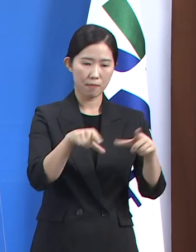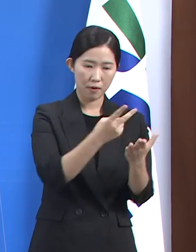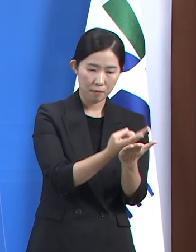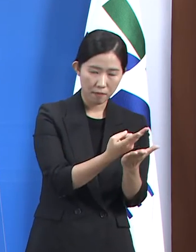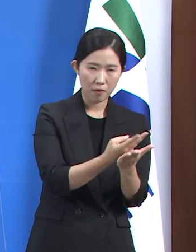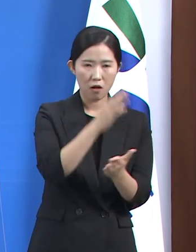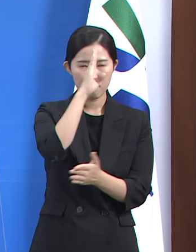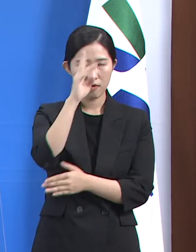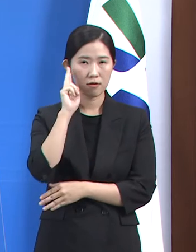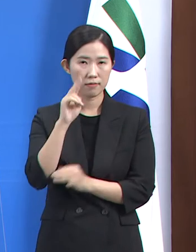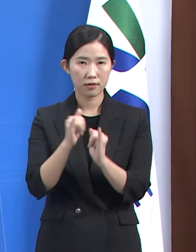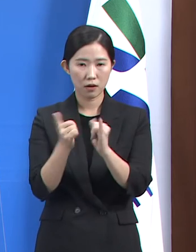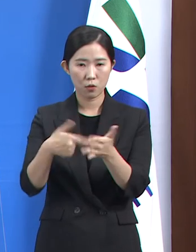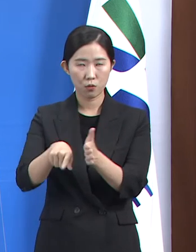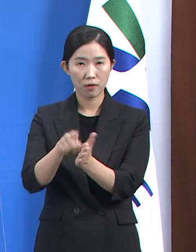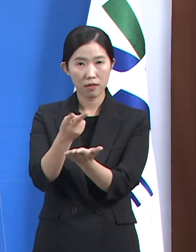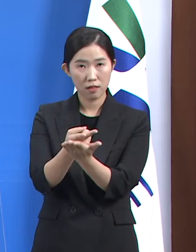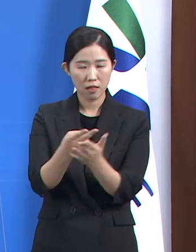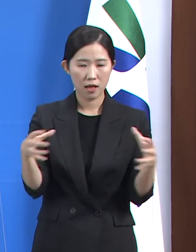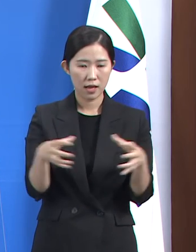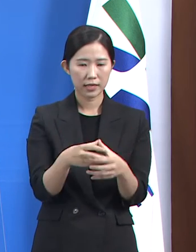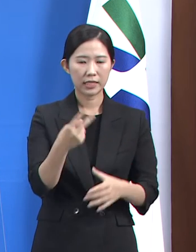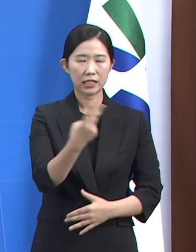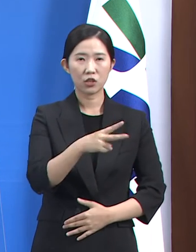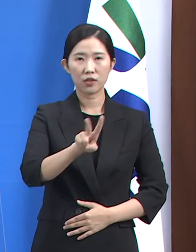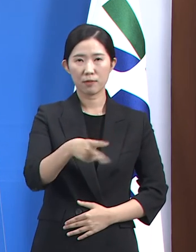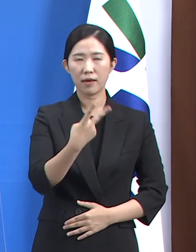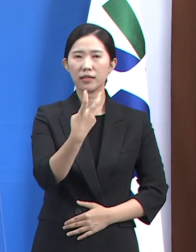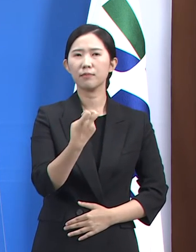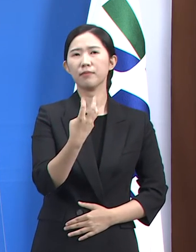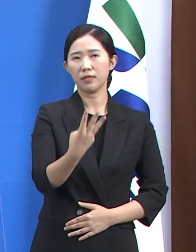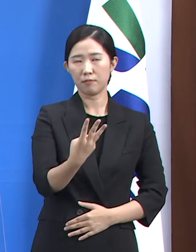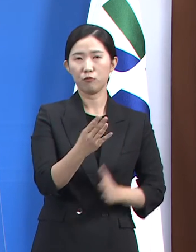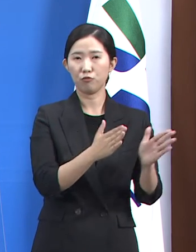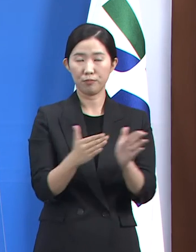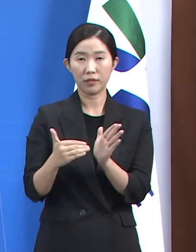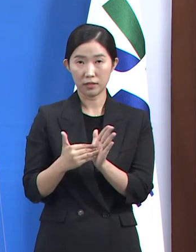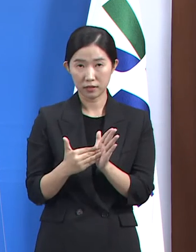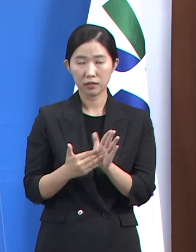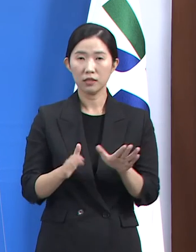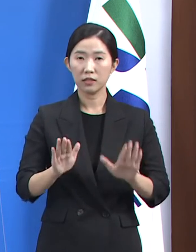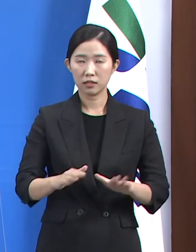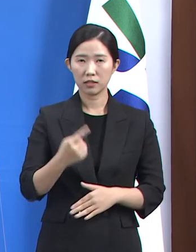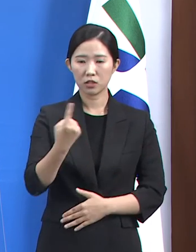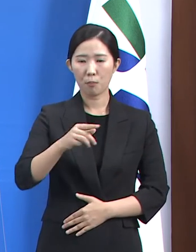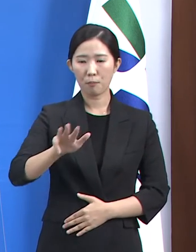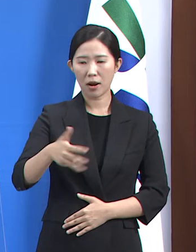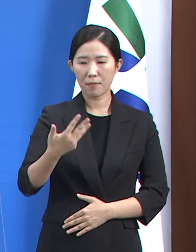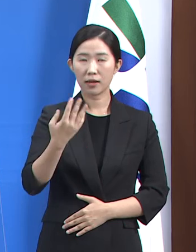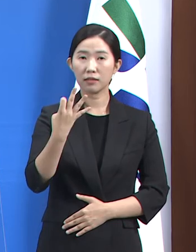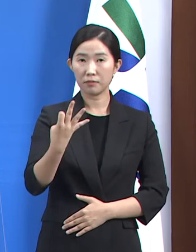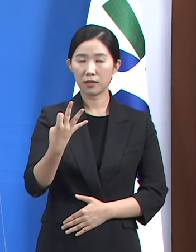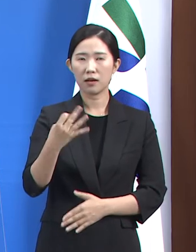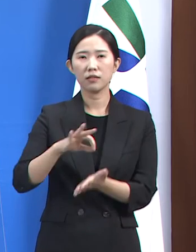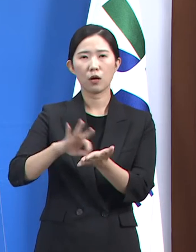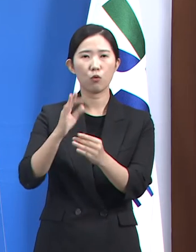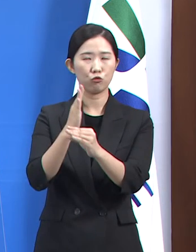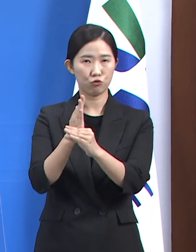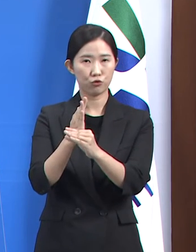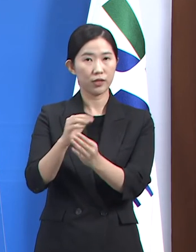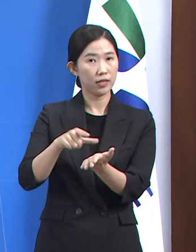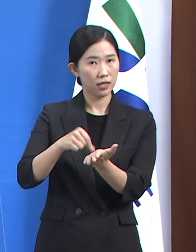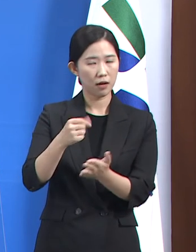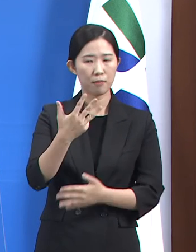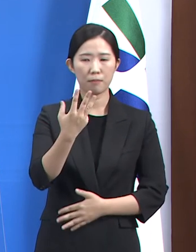오르기간 확보 병상은 총 2,223개입니다. 현재 1,814개의 병상을 사용하고 있으며 병상